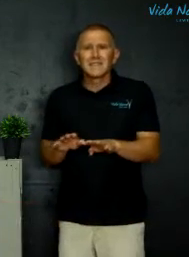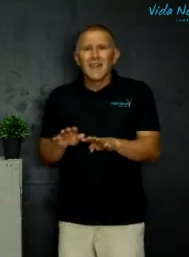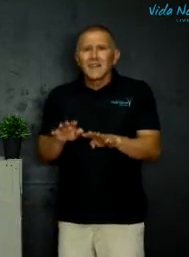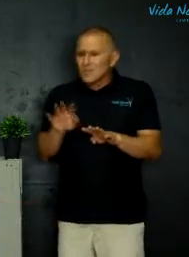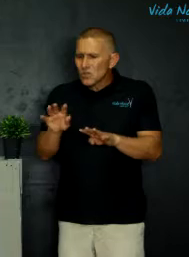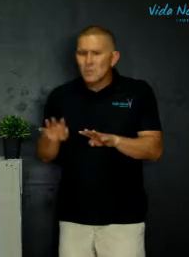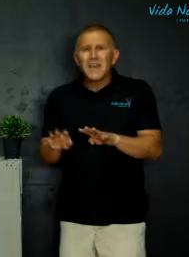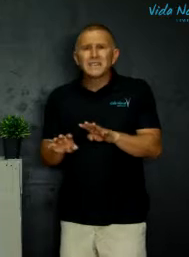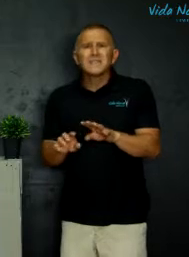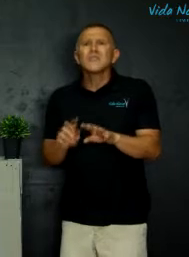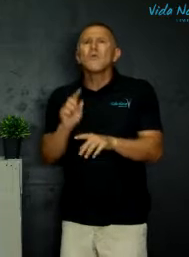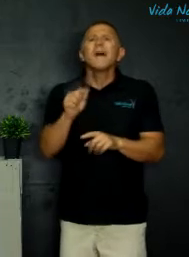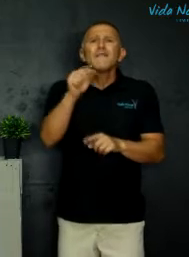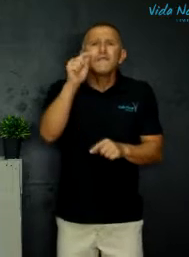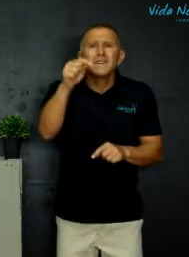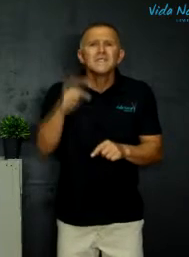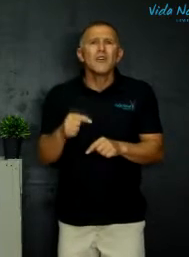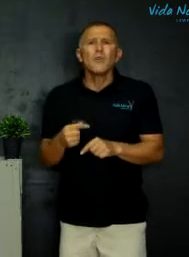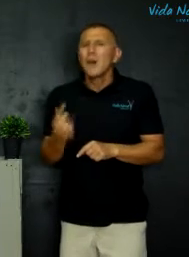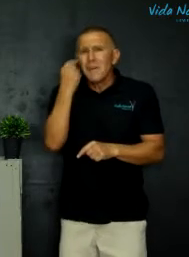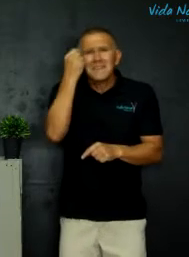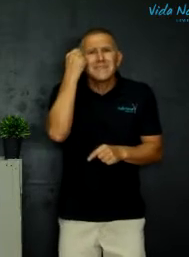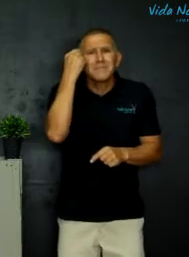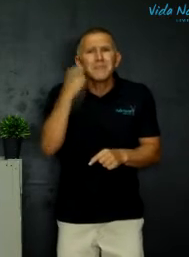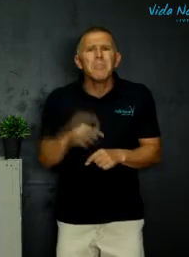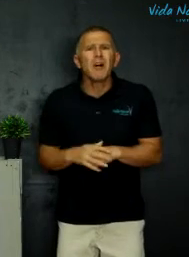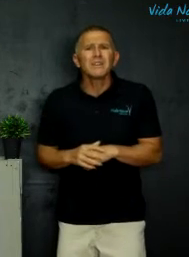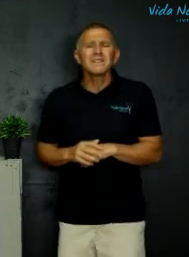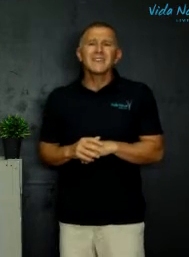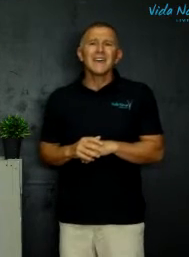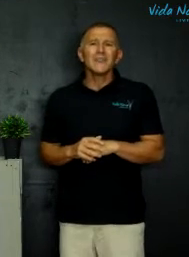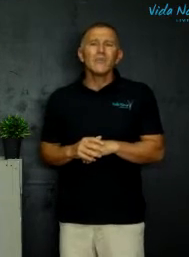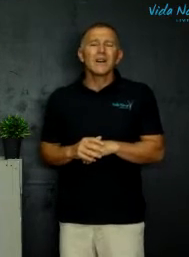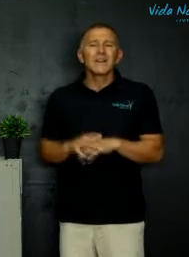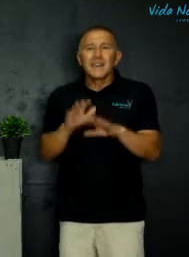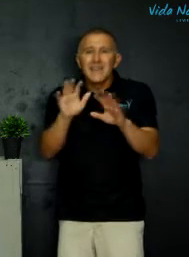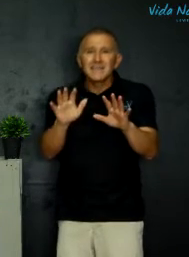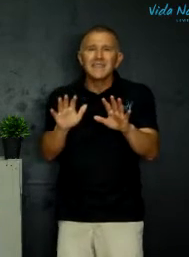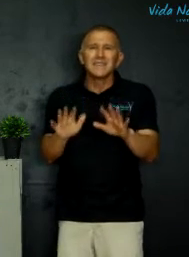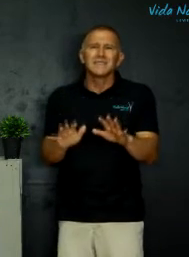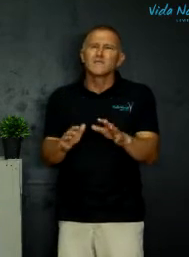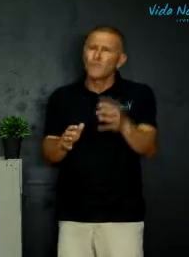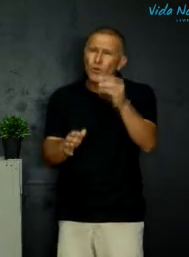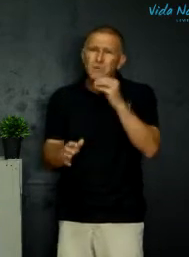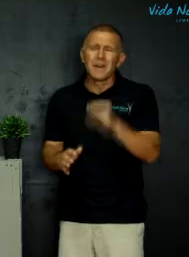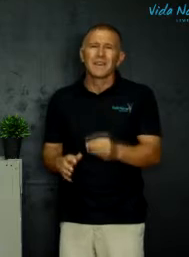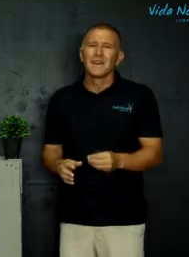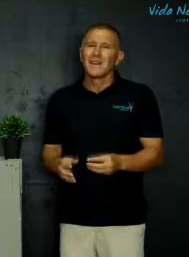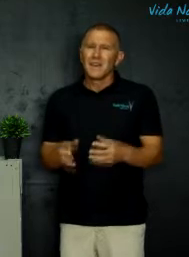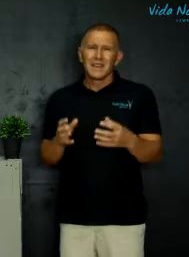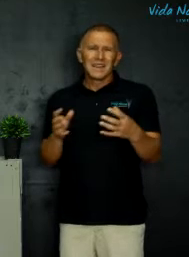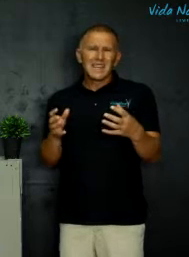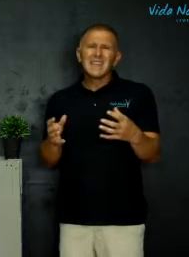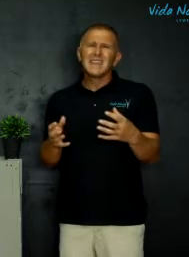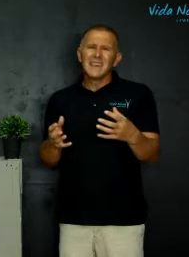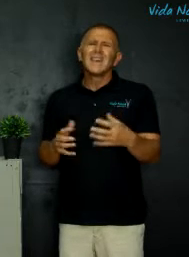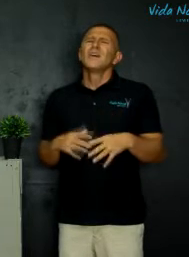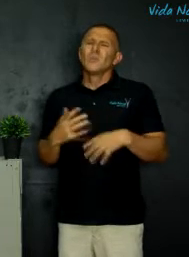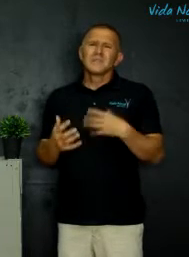daar is so klomp leiers wat sê kom ek fix jou maar hy sit met die balk in sy ei oog nee sê jesus volg my en dan hy ons